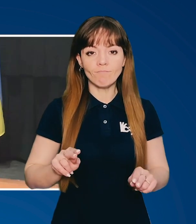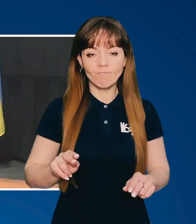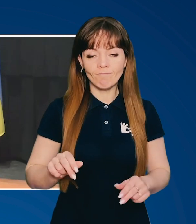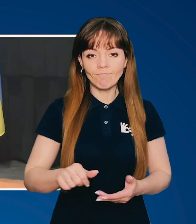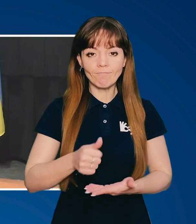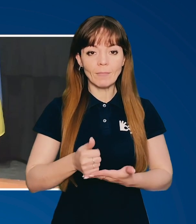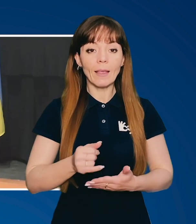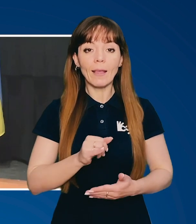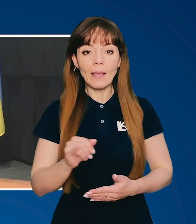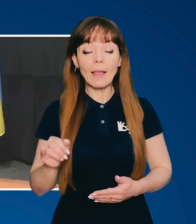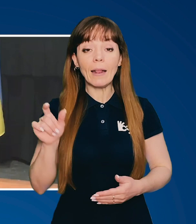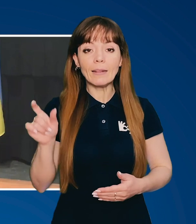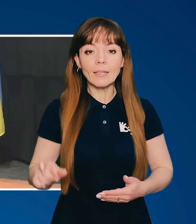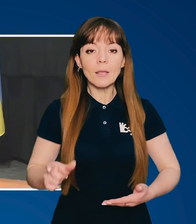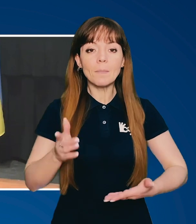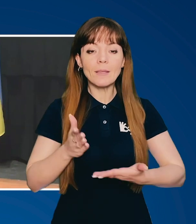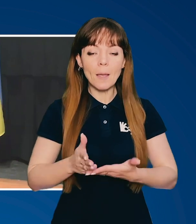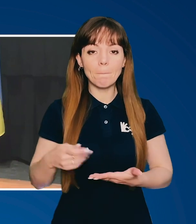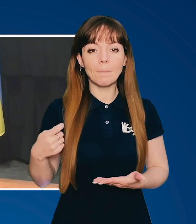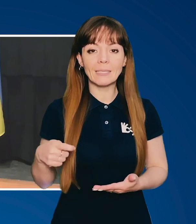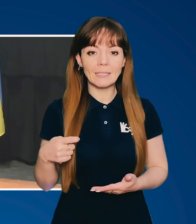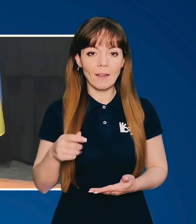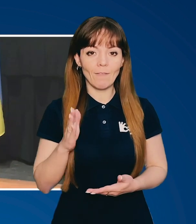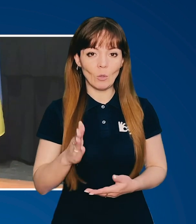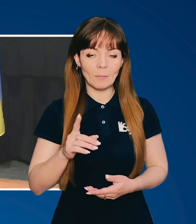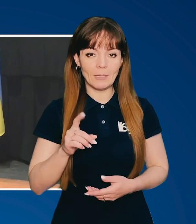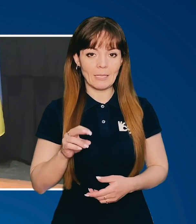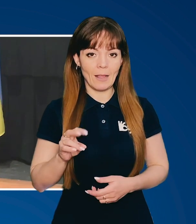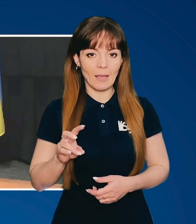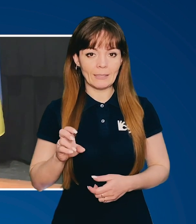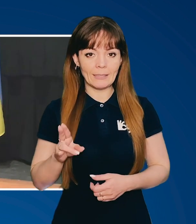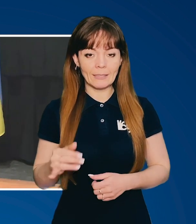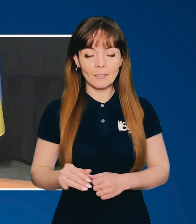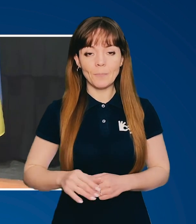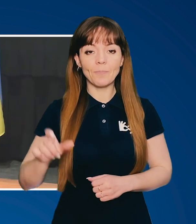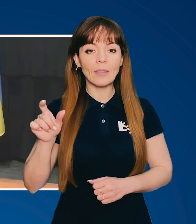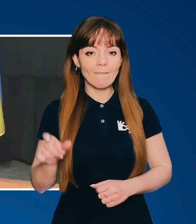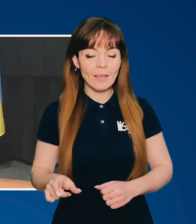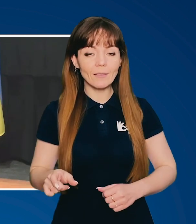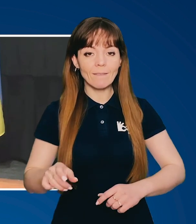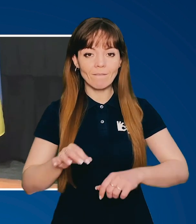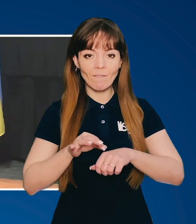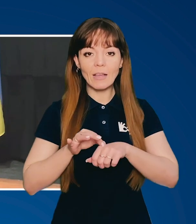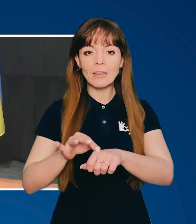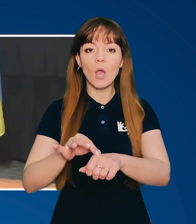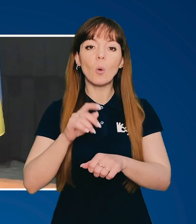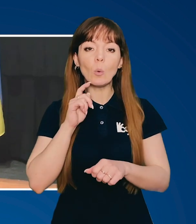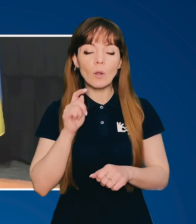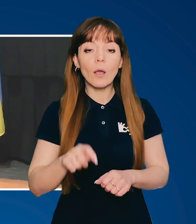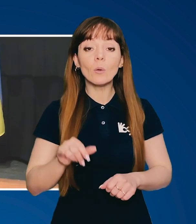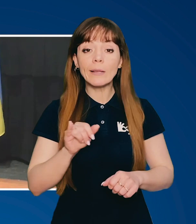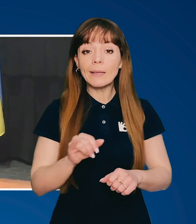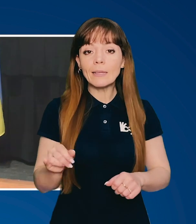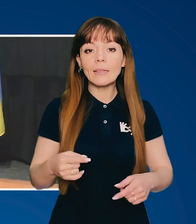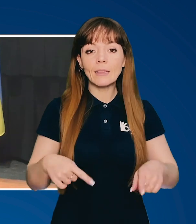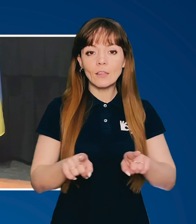-революціонера, і одним є президент Володимир Зеленський. Він веде Україну, і таким